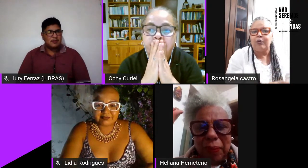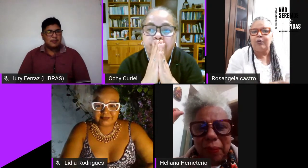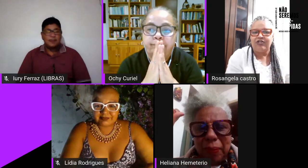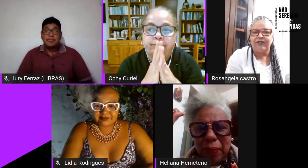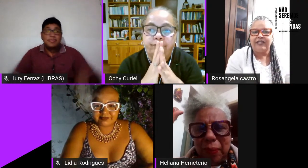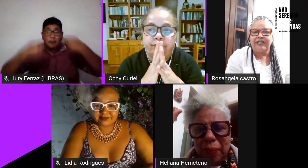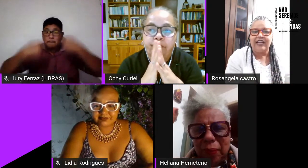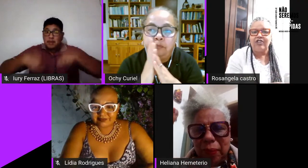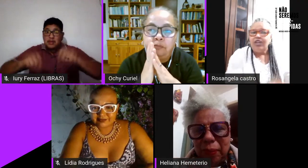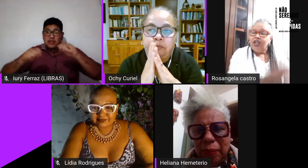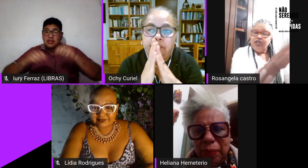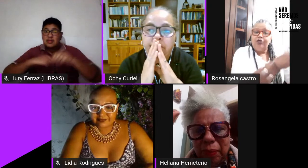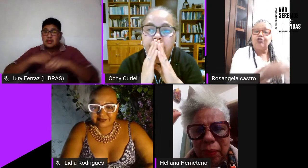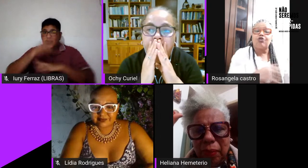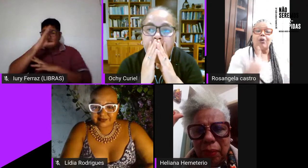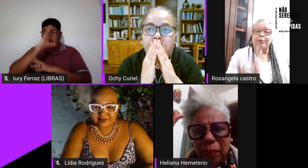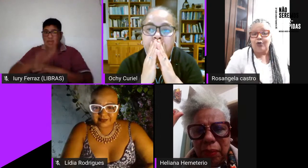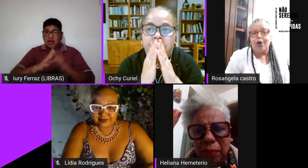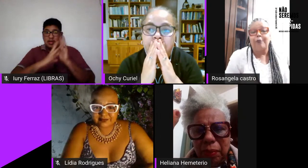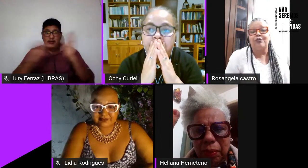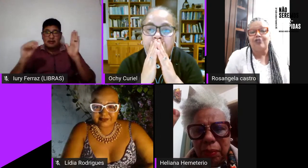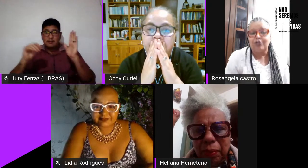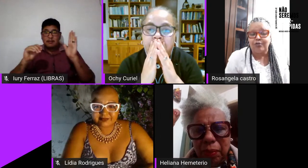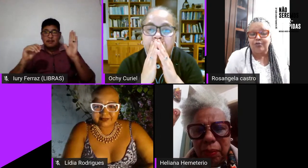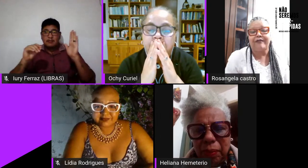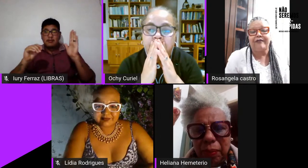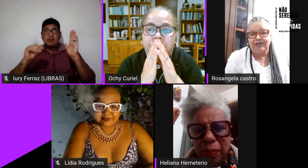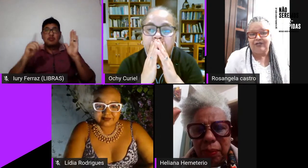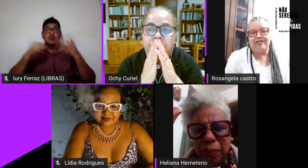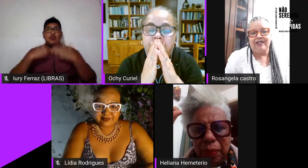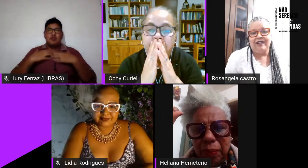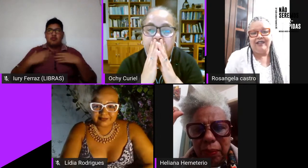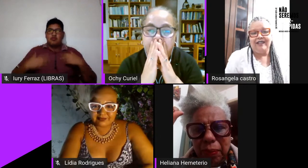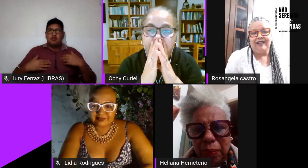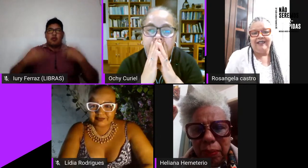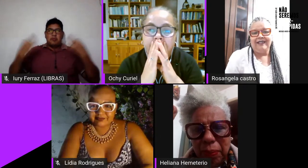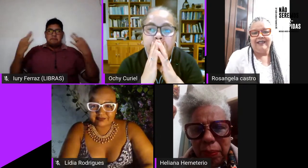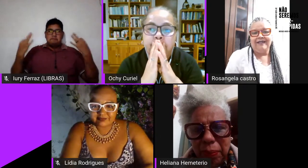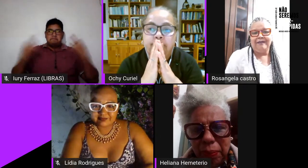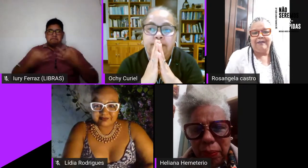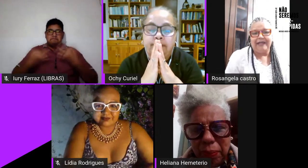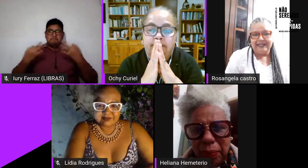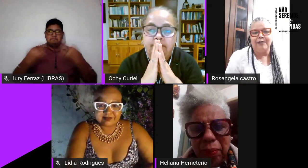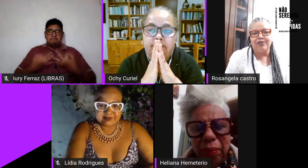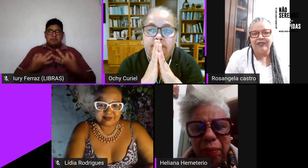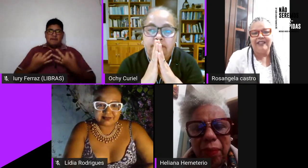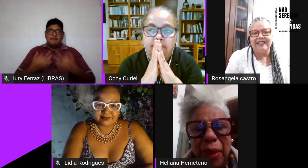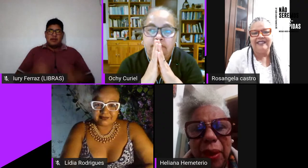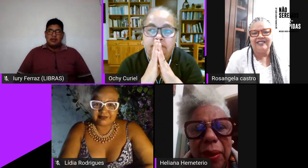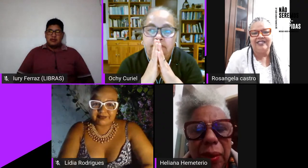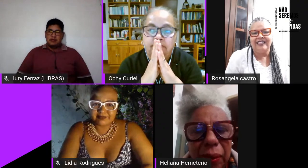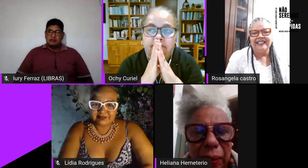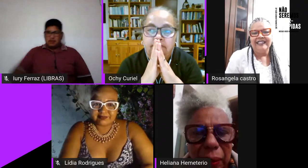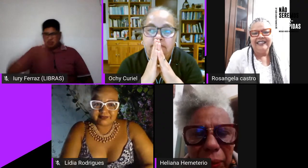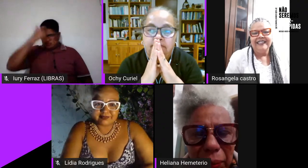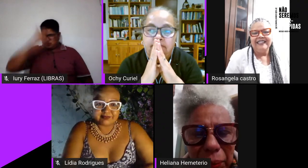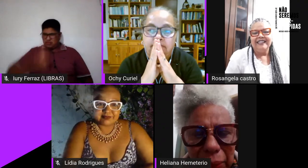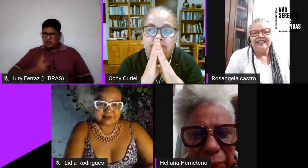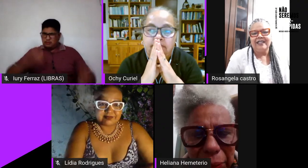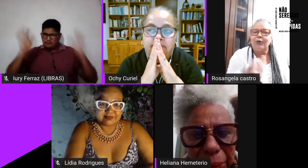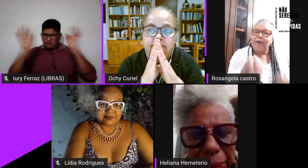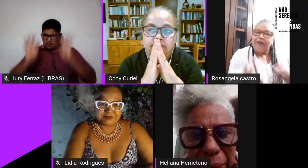heteronormatividade dos corpos ditos perfeitos para sermos felizes né